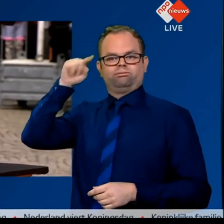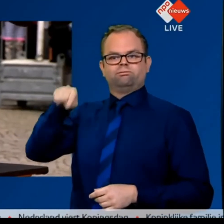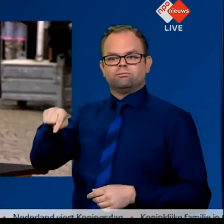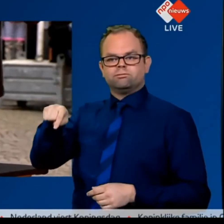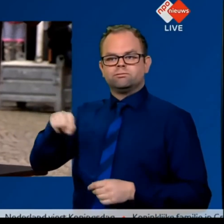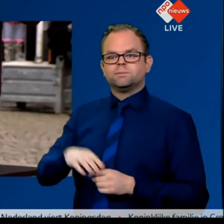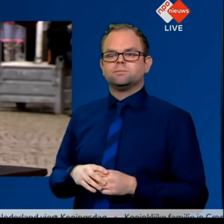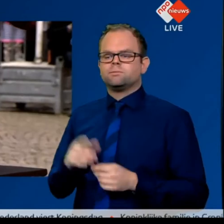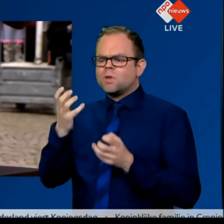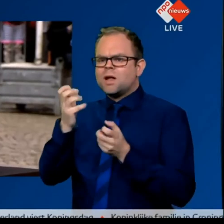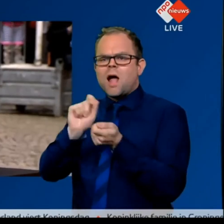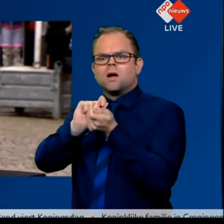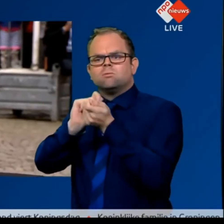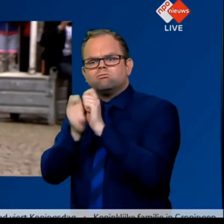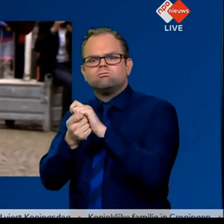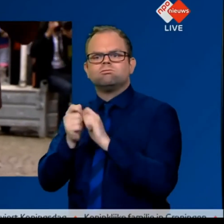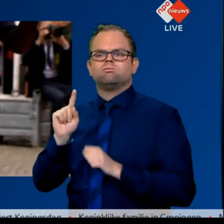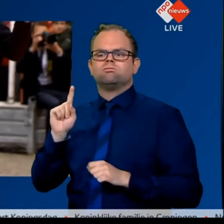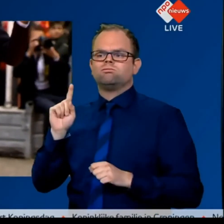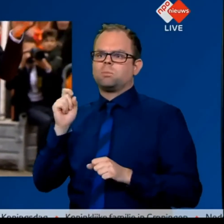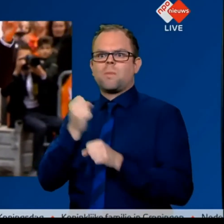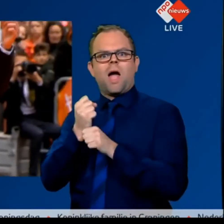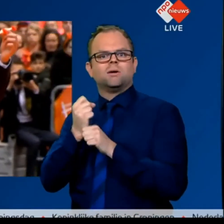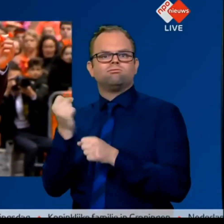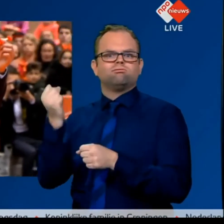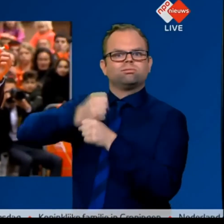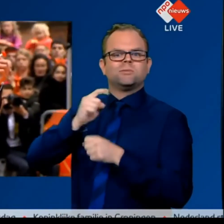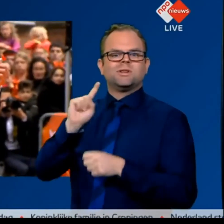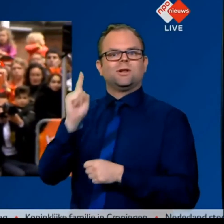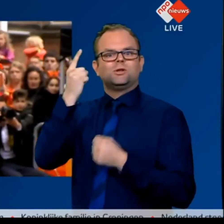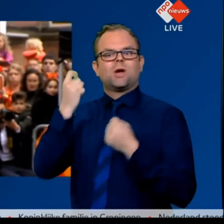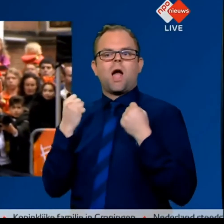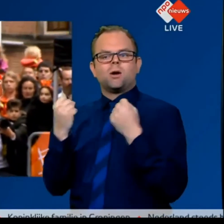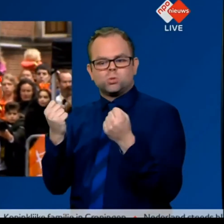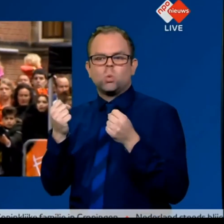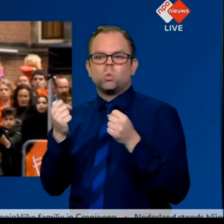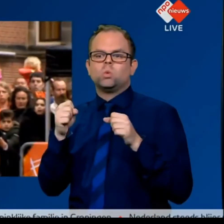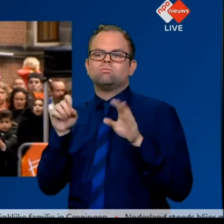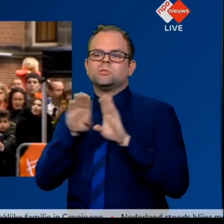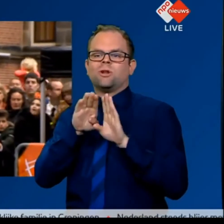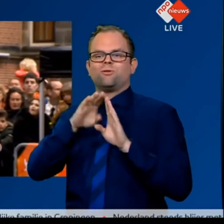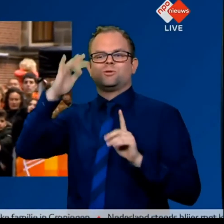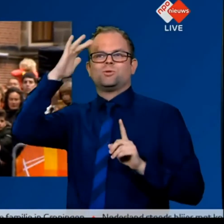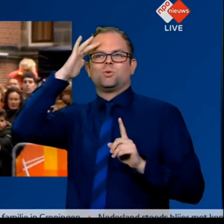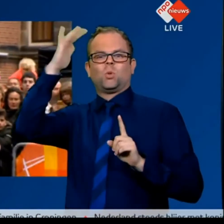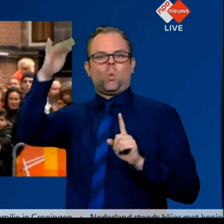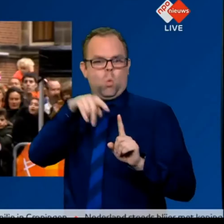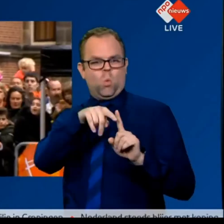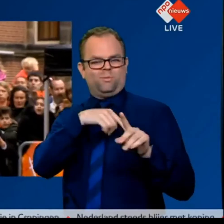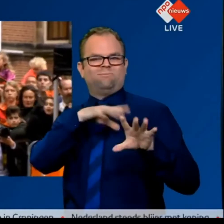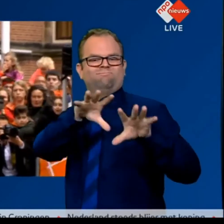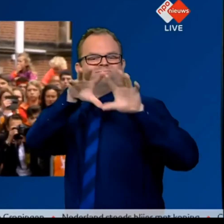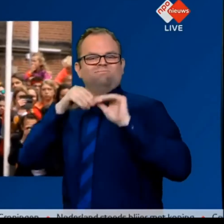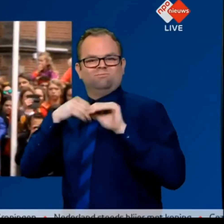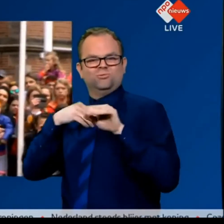ook. Het maken van de eerste moleculaire motor. En daarmee de eerste moleculaire auto.